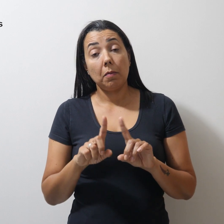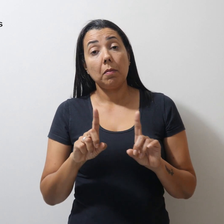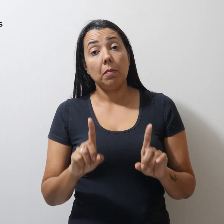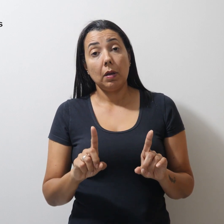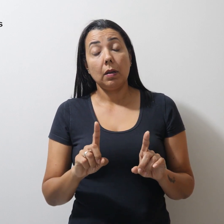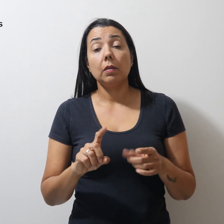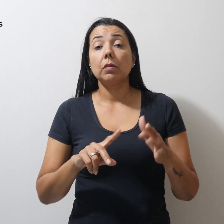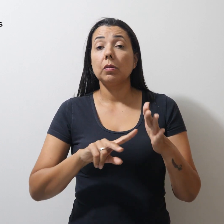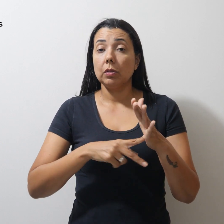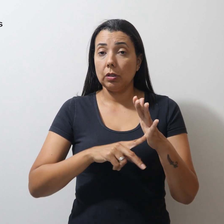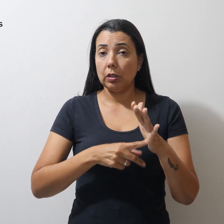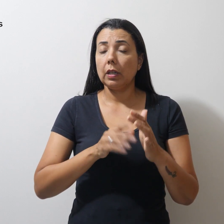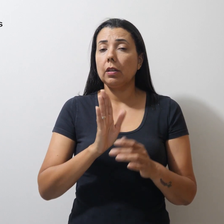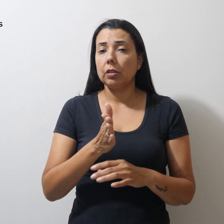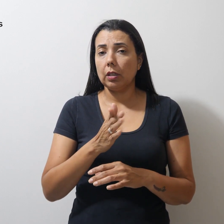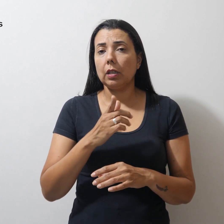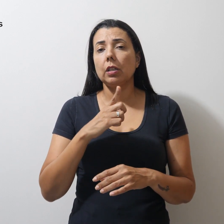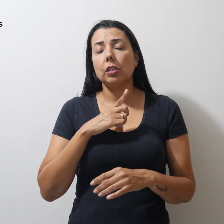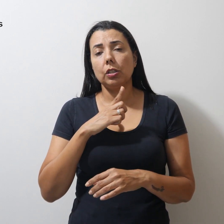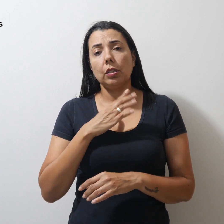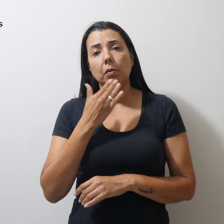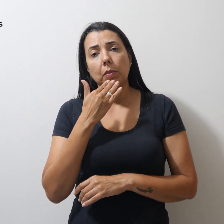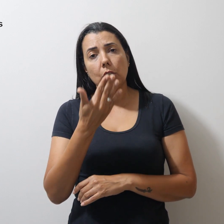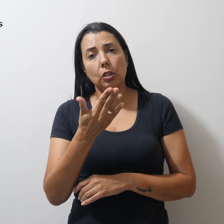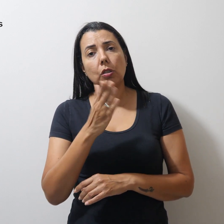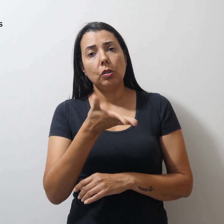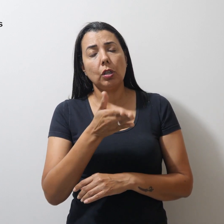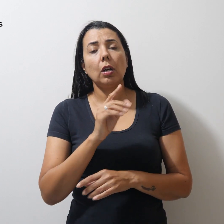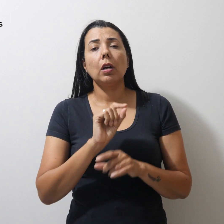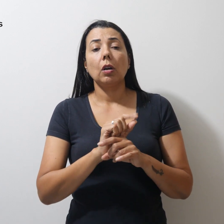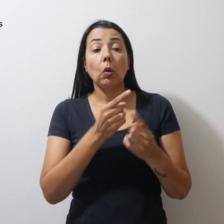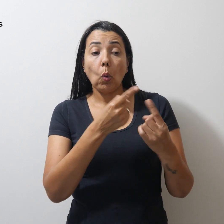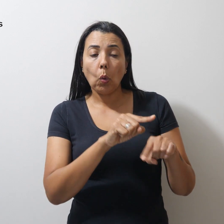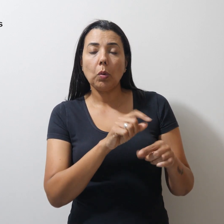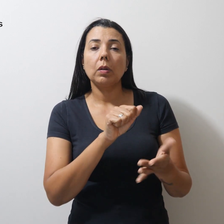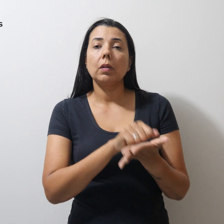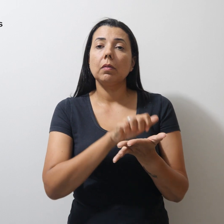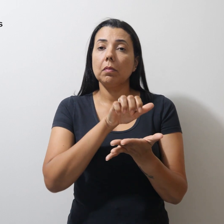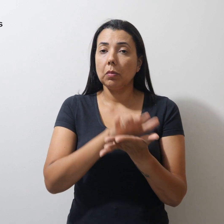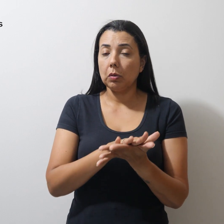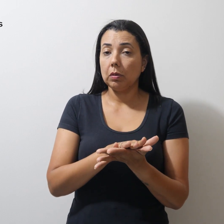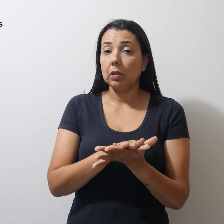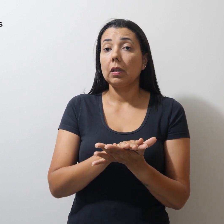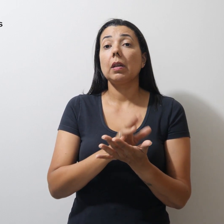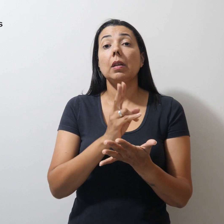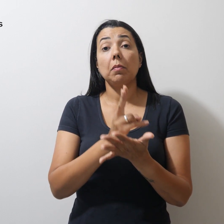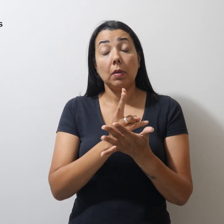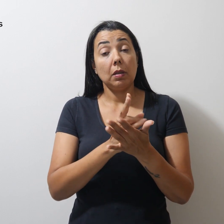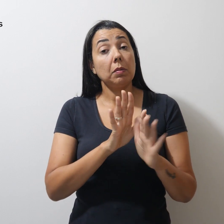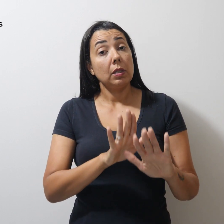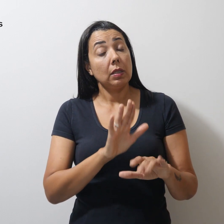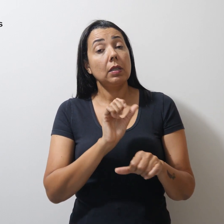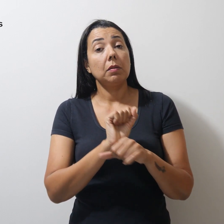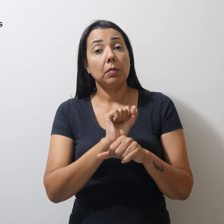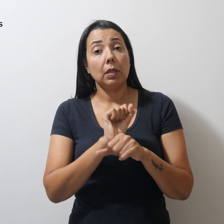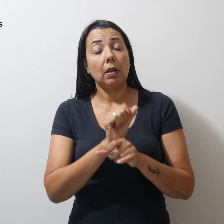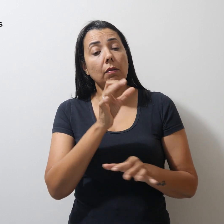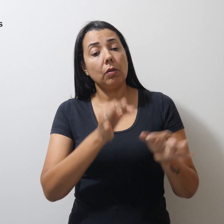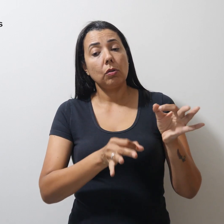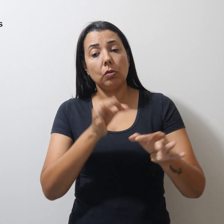o Simpro já havia entrado com recurso contra essa multa e ainda aguardava o julgamento final.